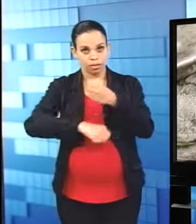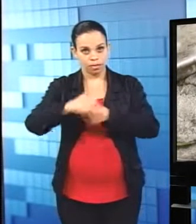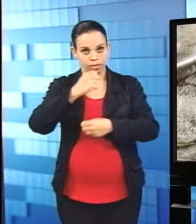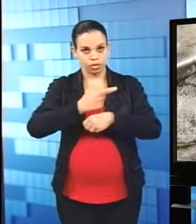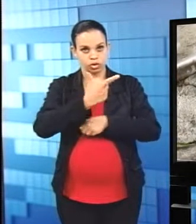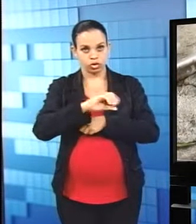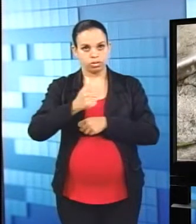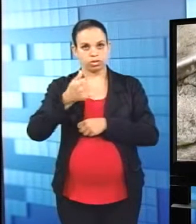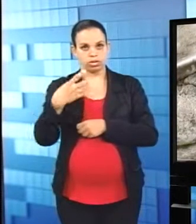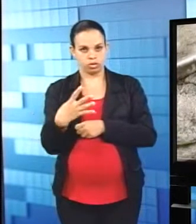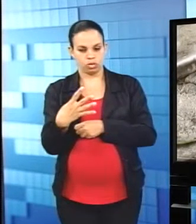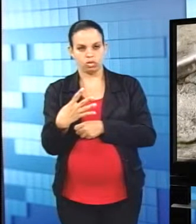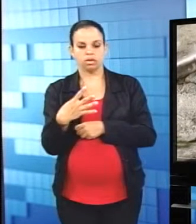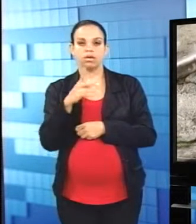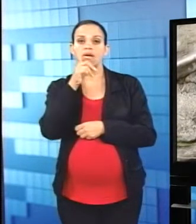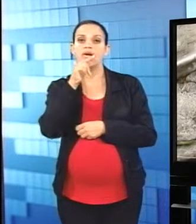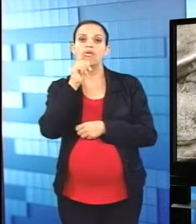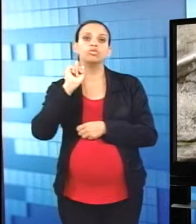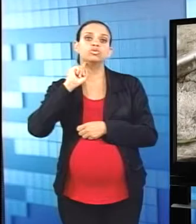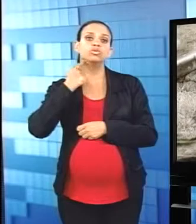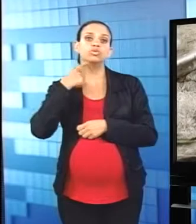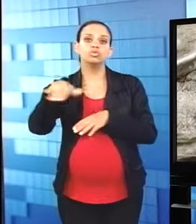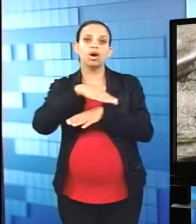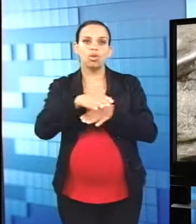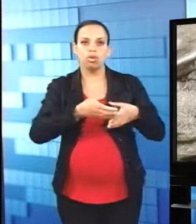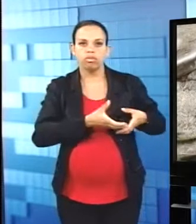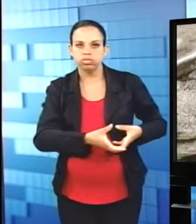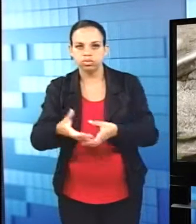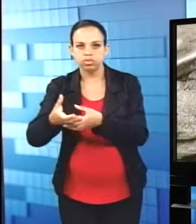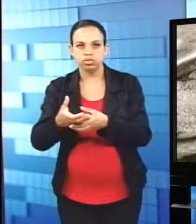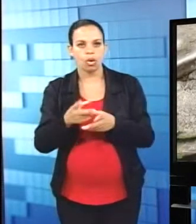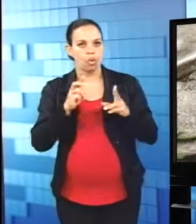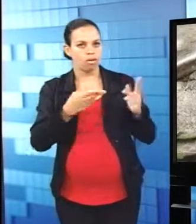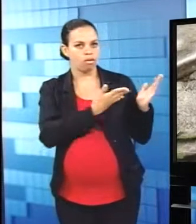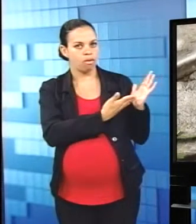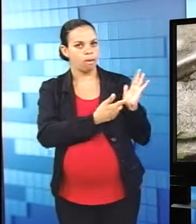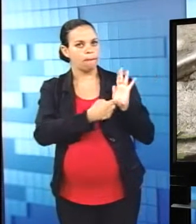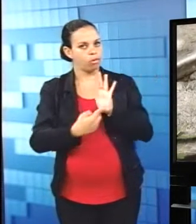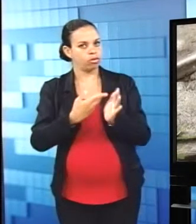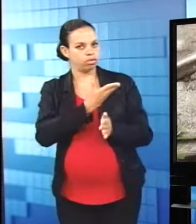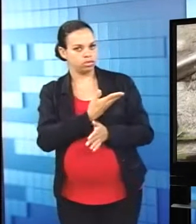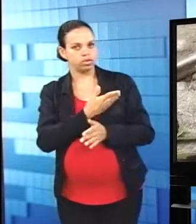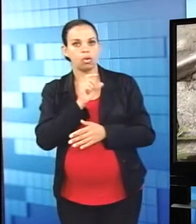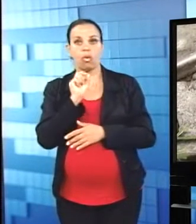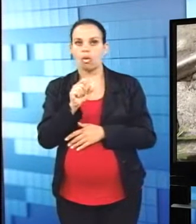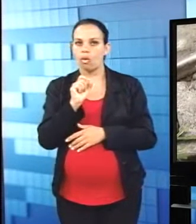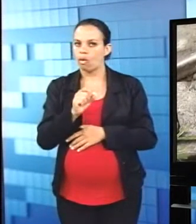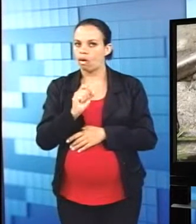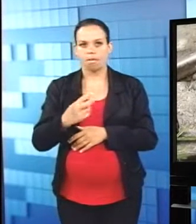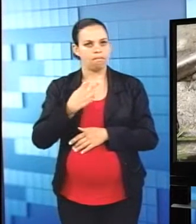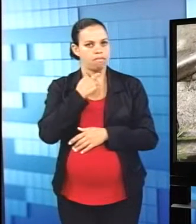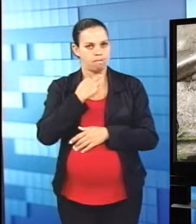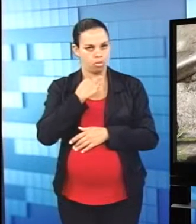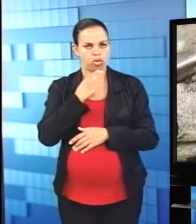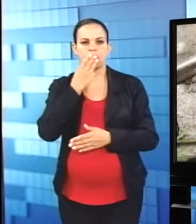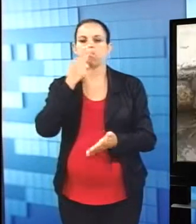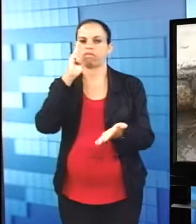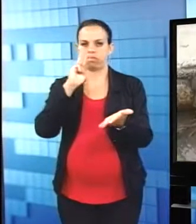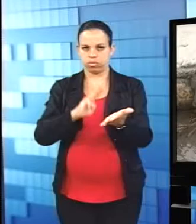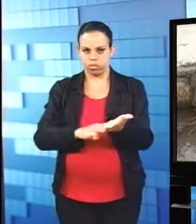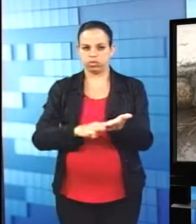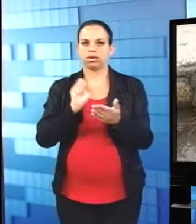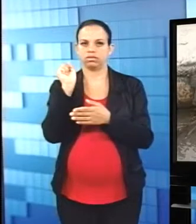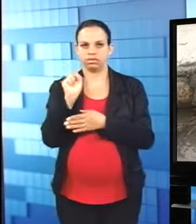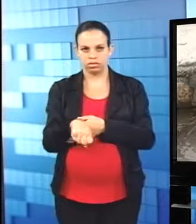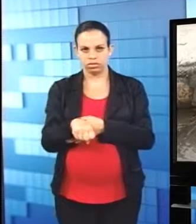disso. E durante esse período eles tiveram algumas discussões e ele terminou planejando isso como forma de vingança. Nós acreditamos